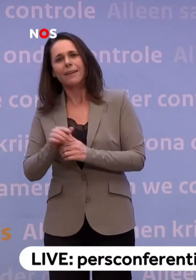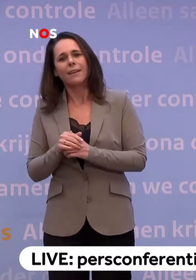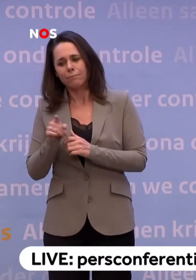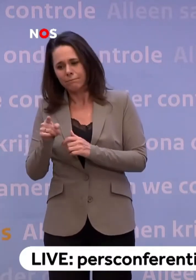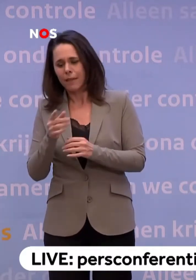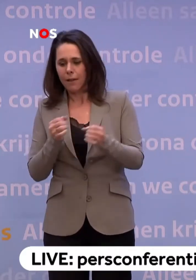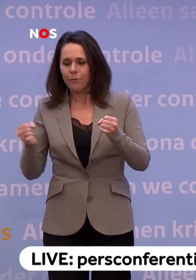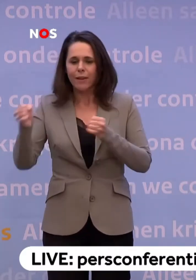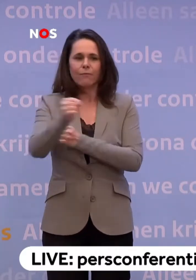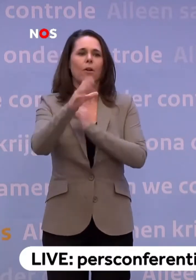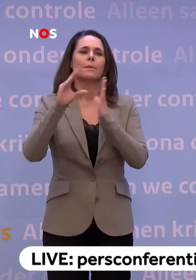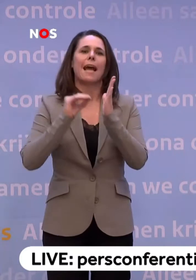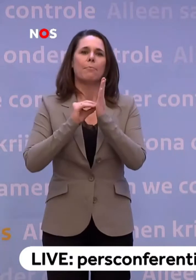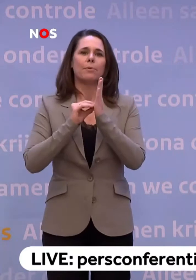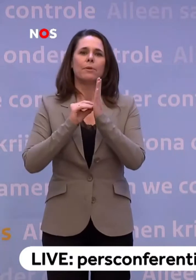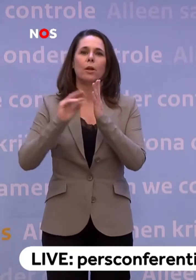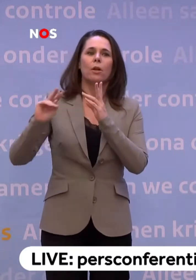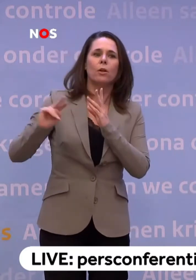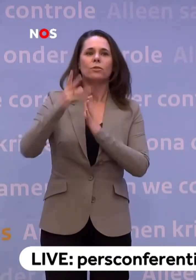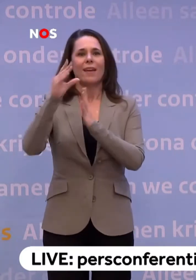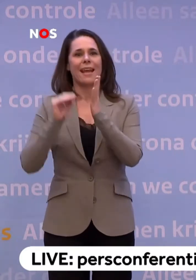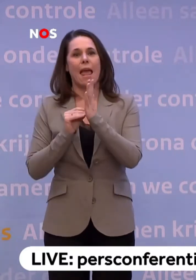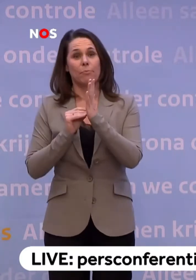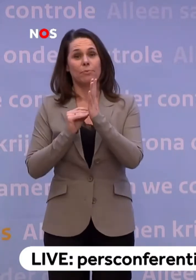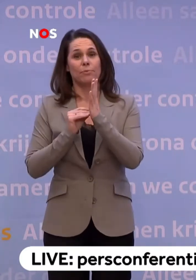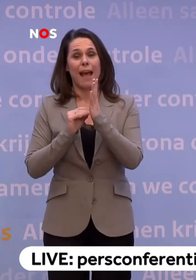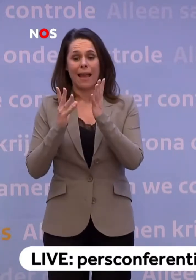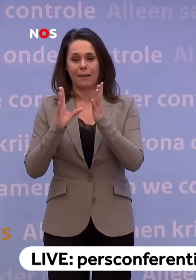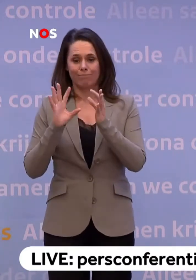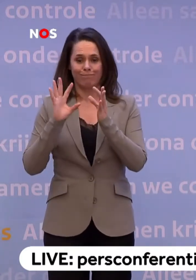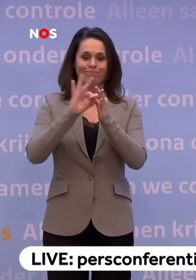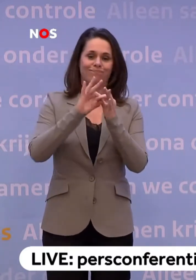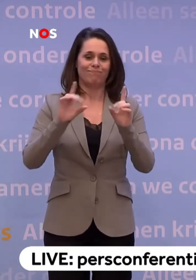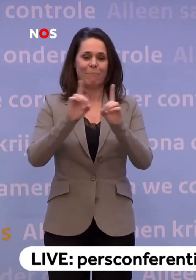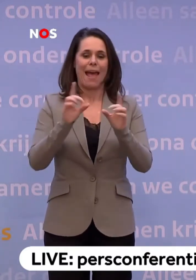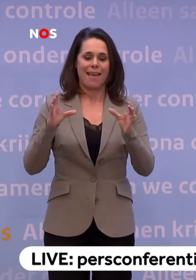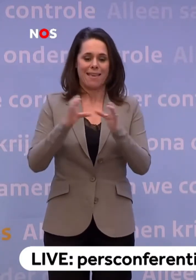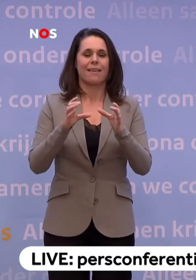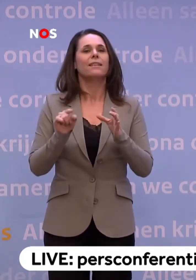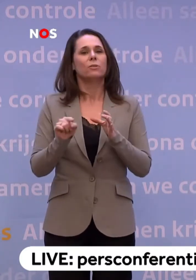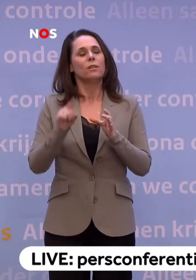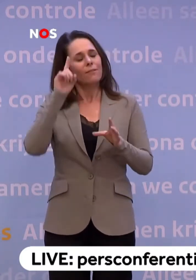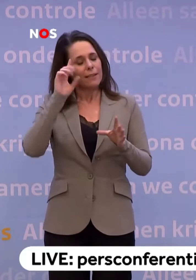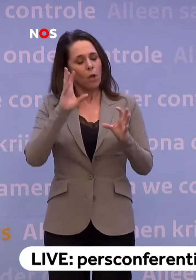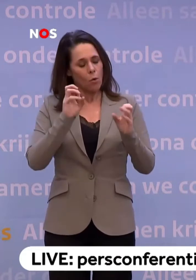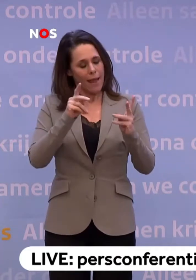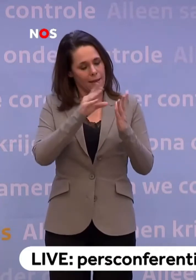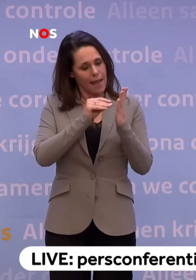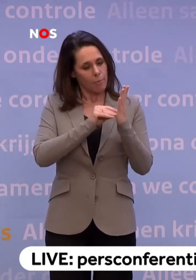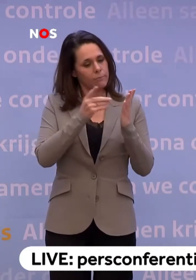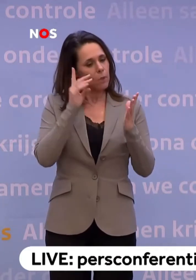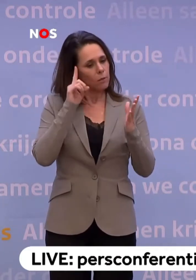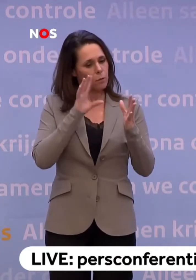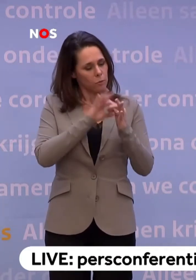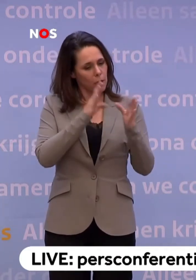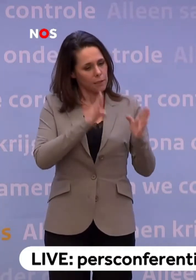te vervangen eigenlijk met een app. En een tweede app die daarbij hoort eigenlijk... ...is als je dan weet dat je in contact geweest bent met iemand die besmet